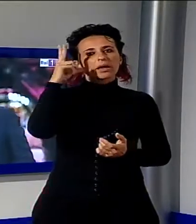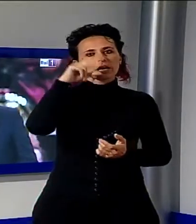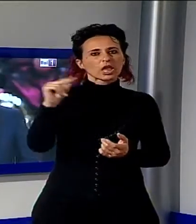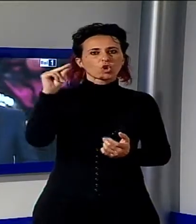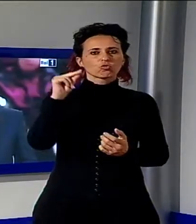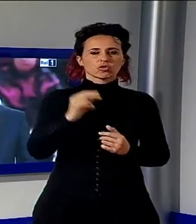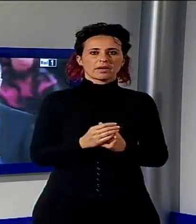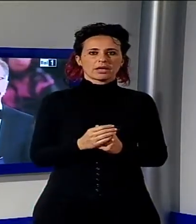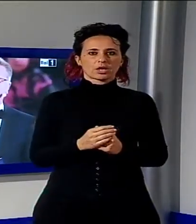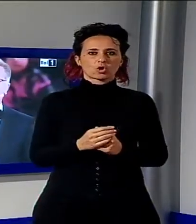della casa natale di Puccini.